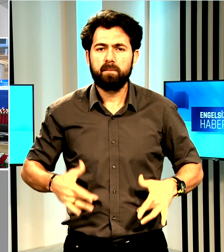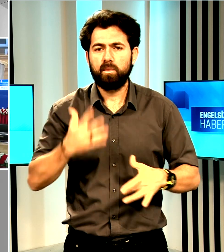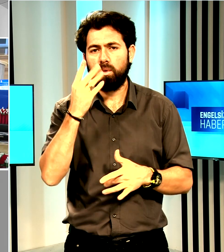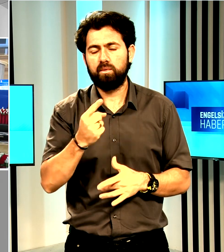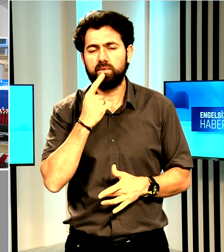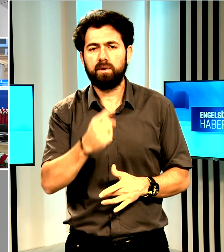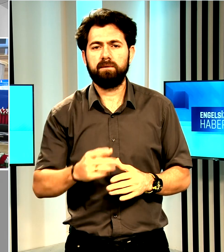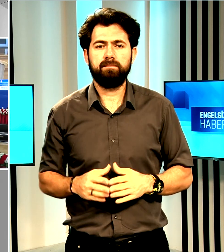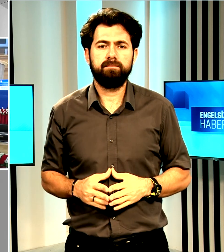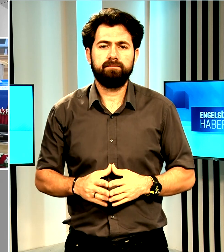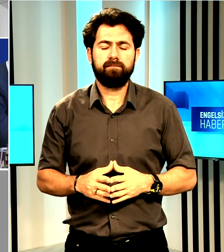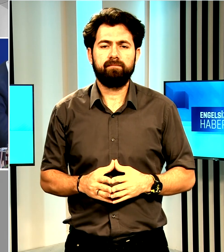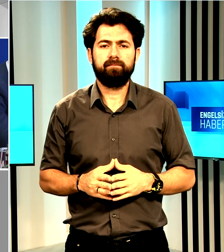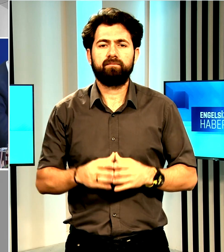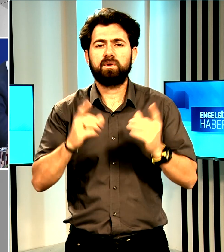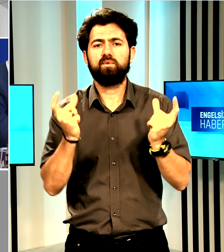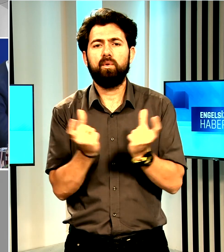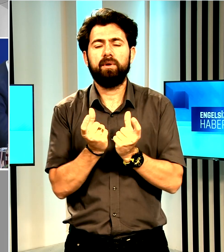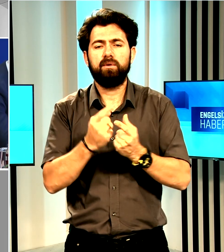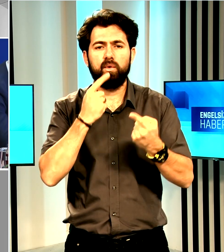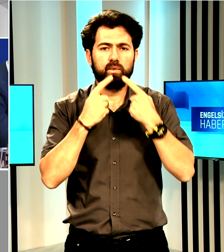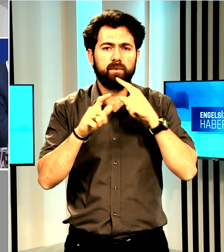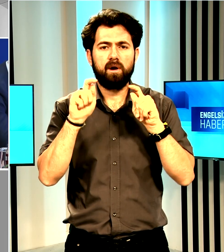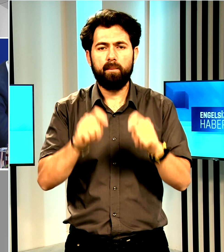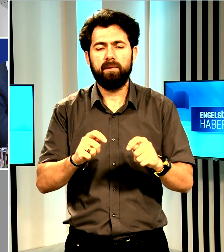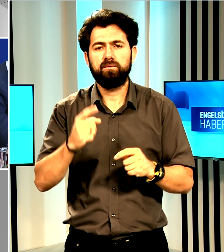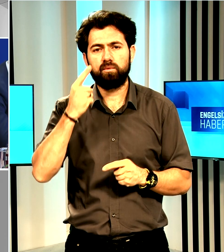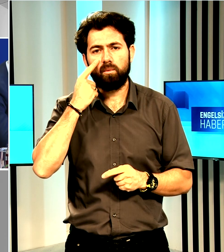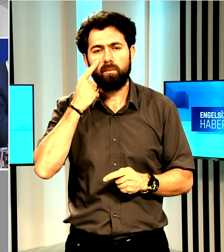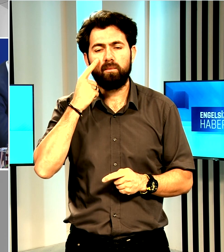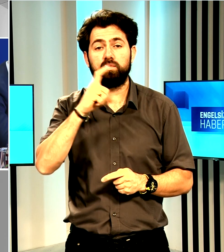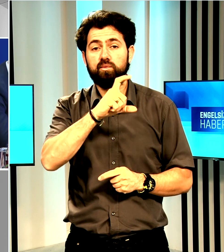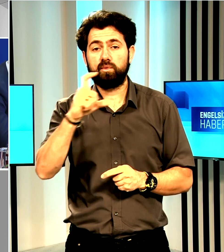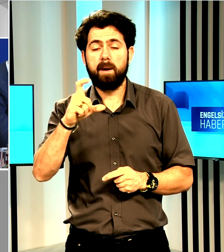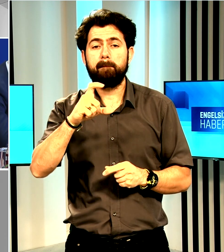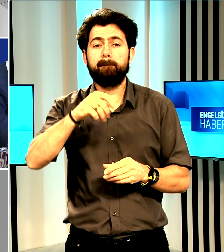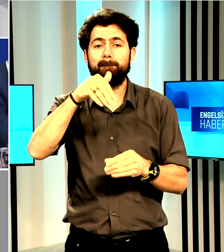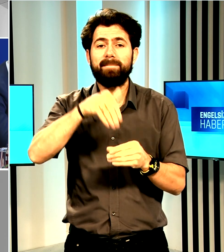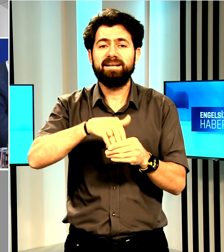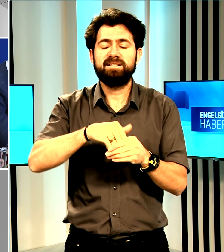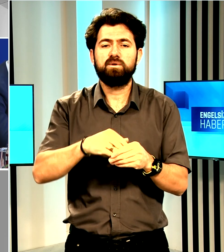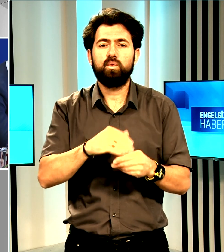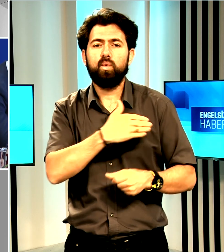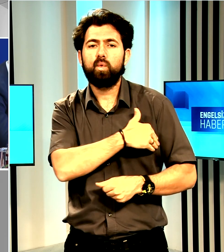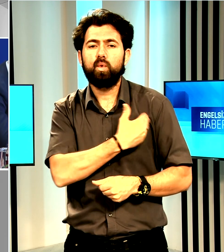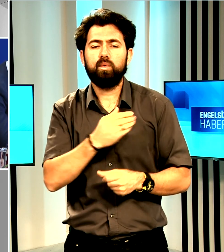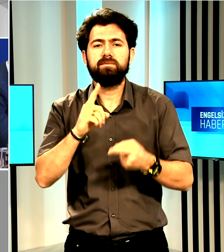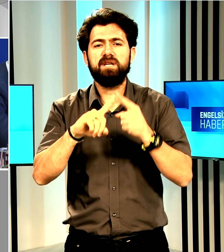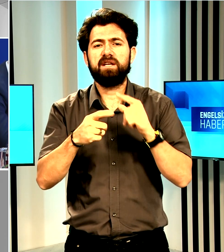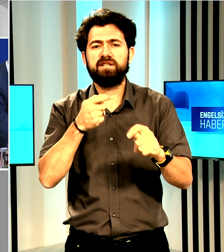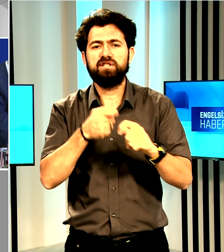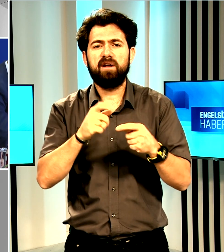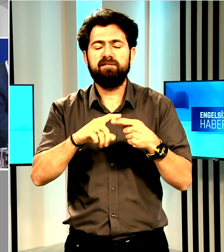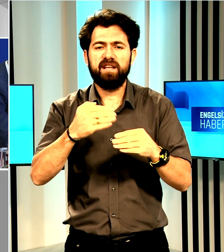duyduklarını kaydetti. Toplantıda konuşan Cumhuriyet Meclisi, Hukuk, Siyasi